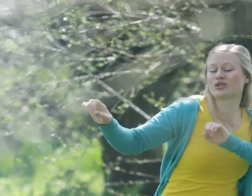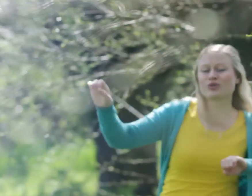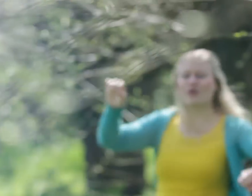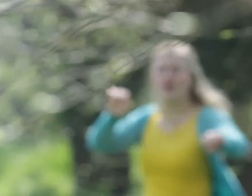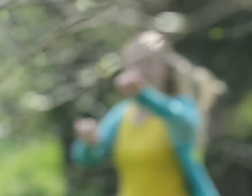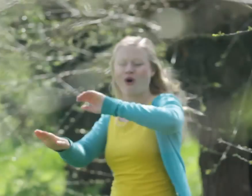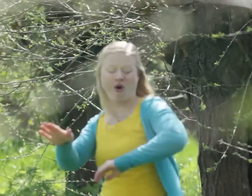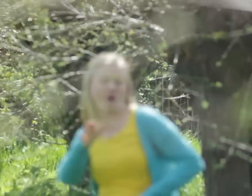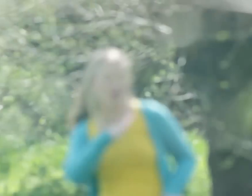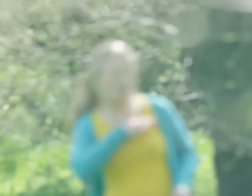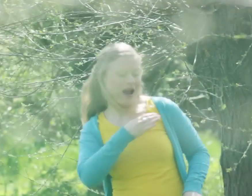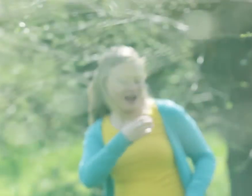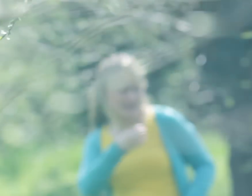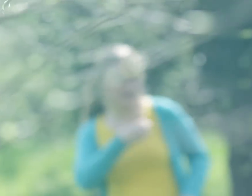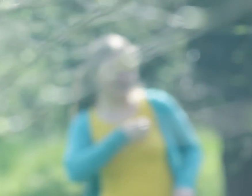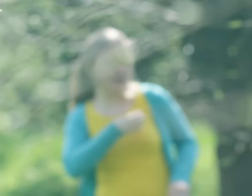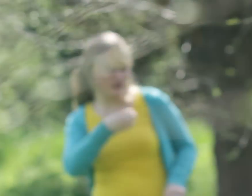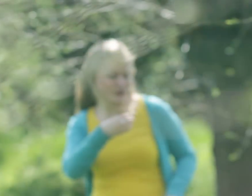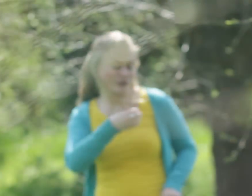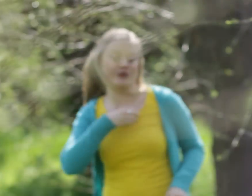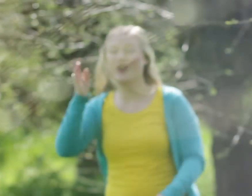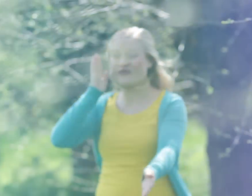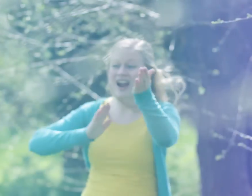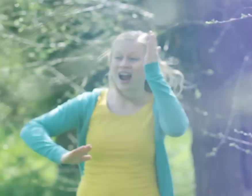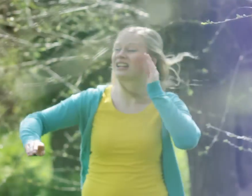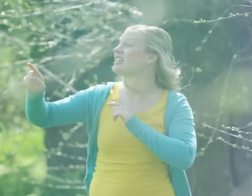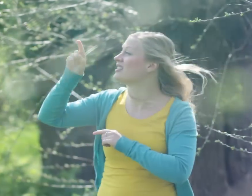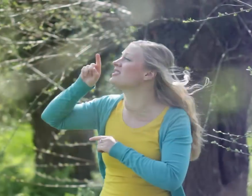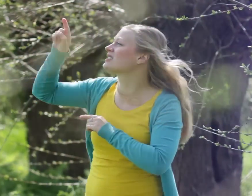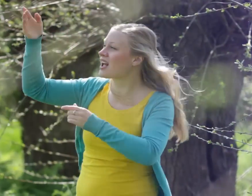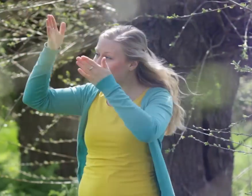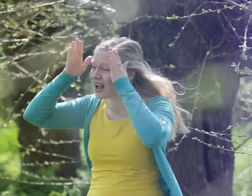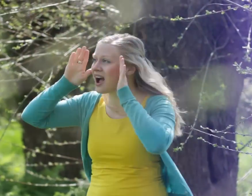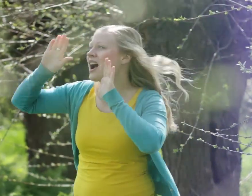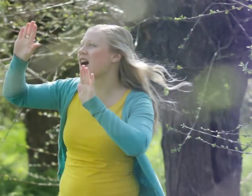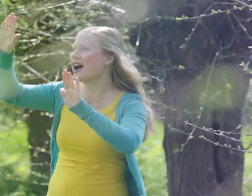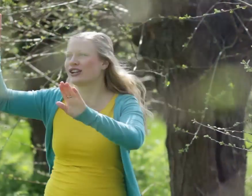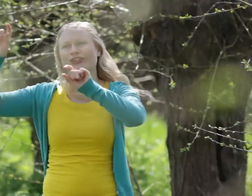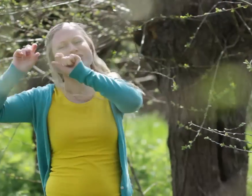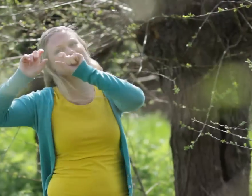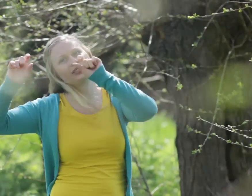O mijn tier, verheerlijk zijn mijn heilige